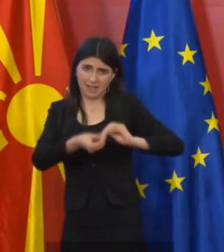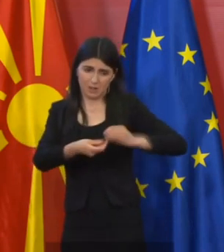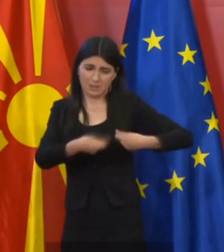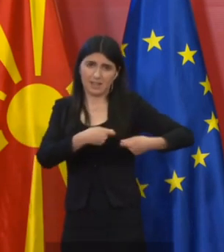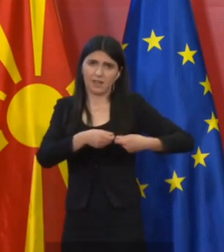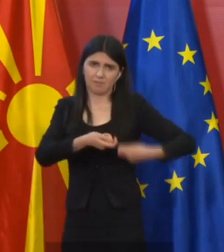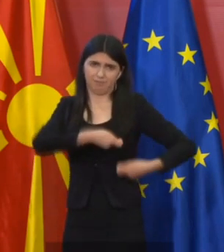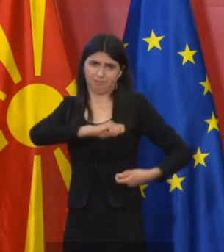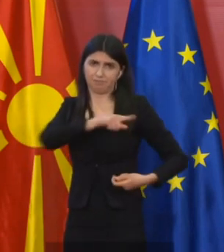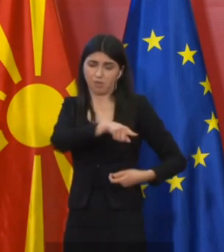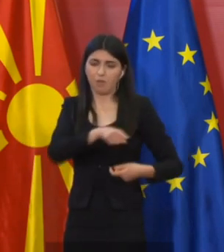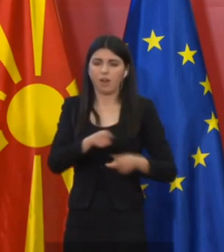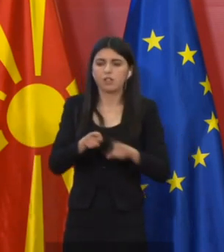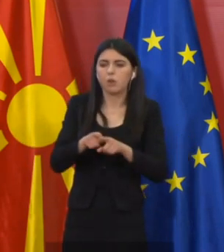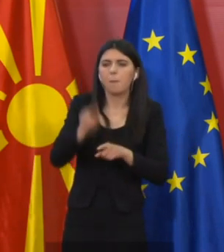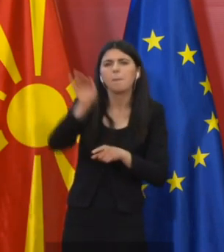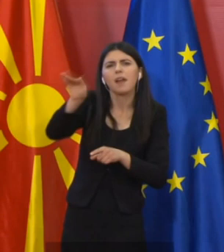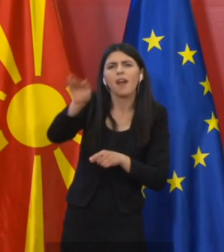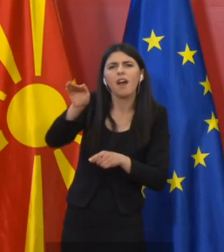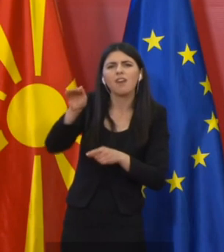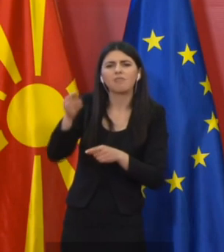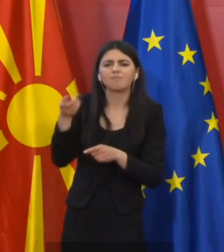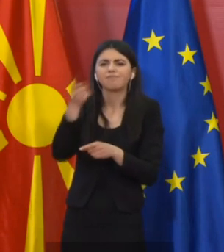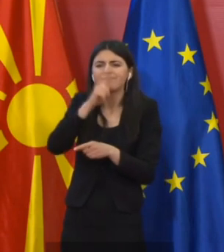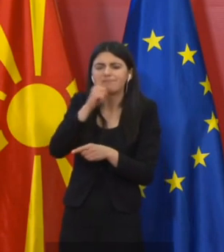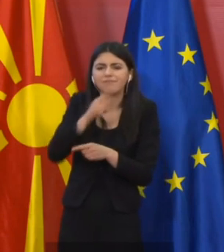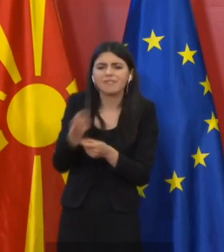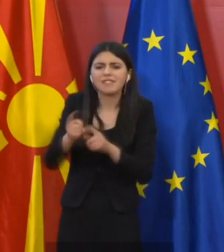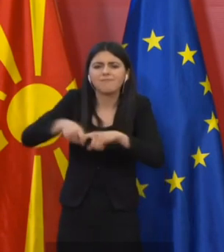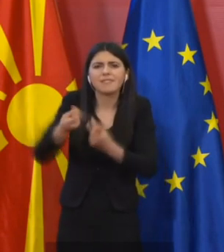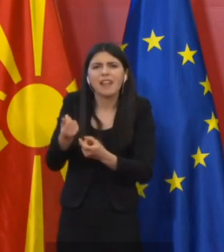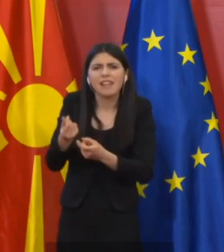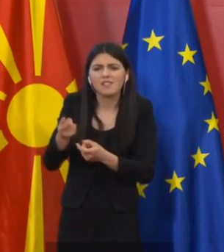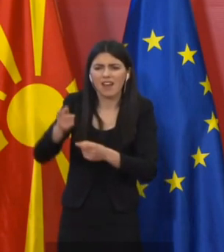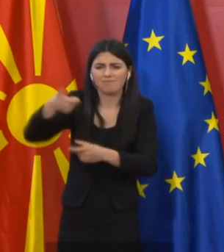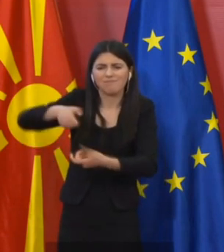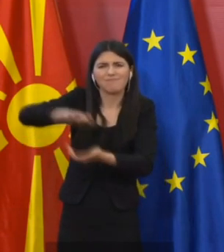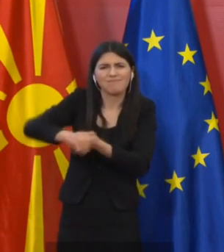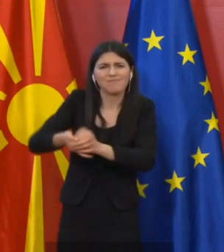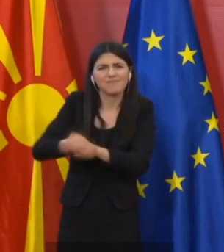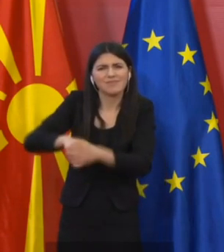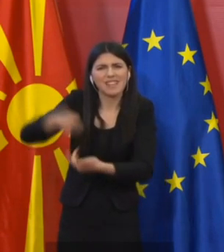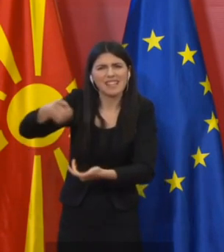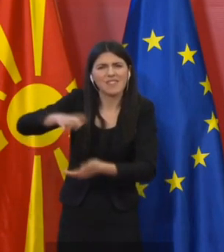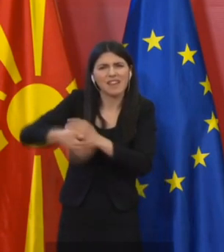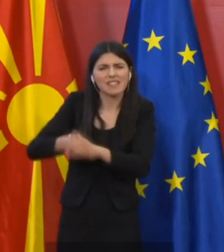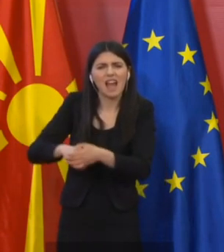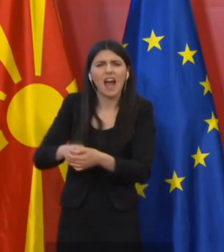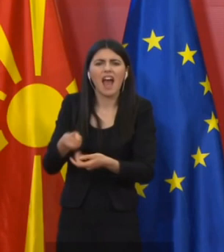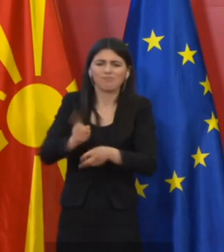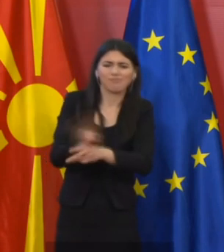инспекторат, е постапено и по една пријава за фалсификат средства за дезинфекција, по конкретно станува збор за